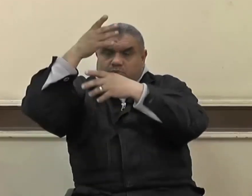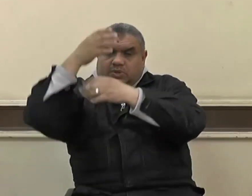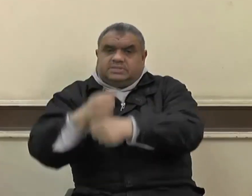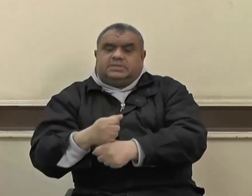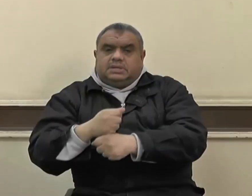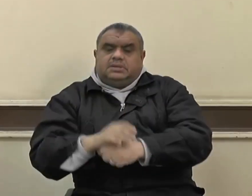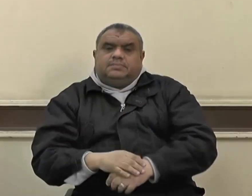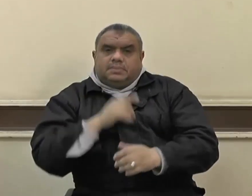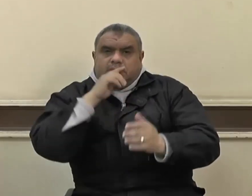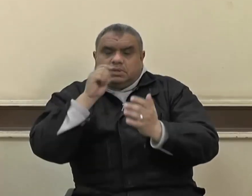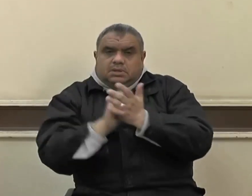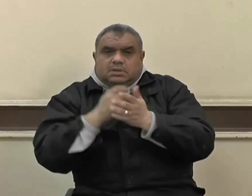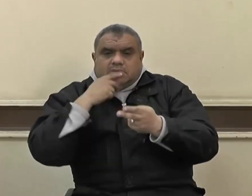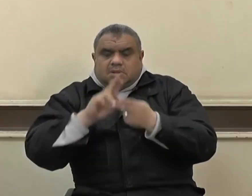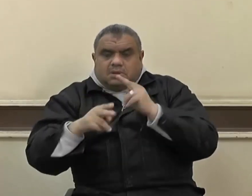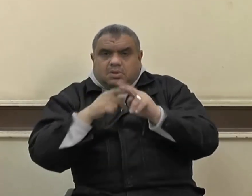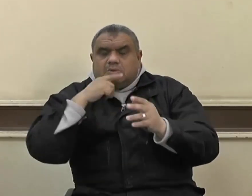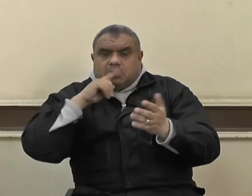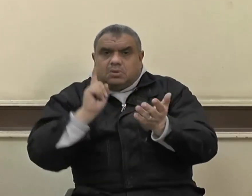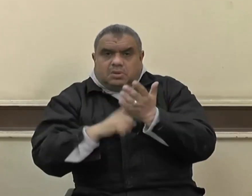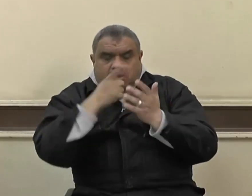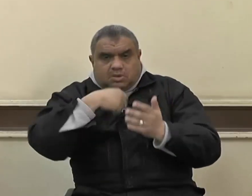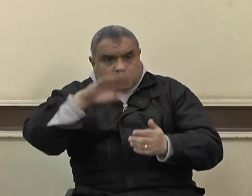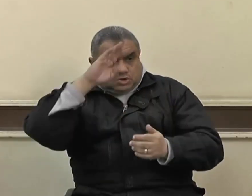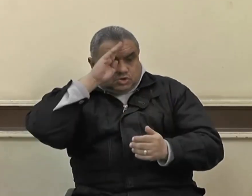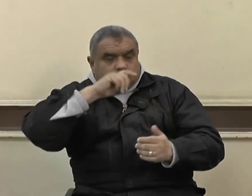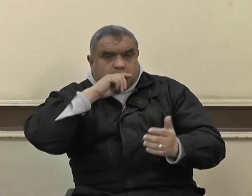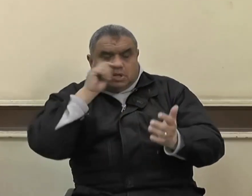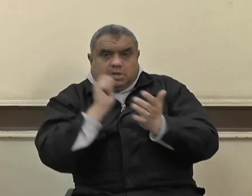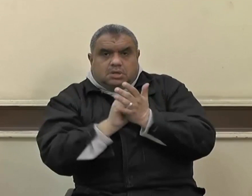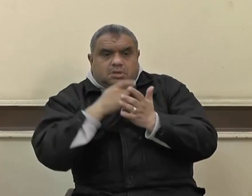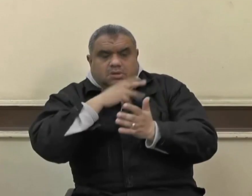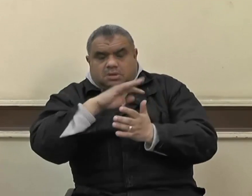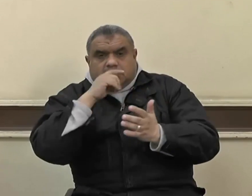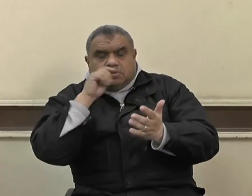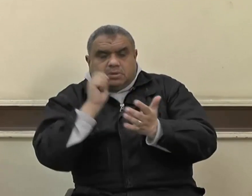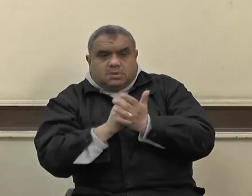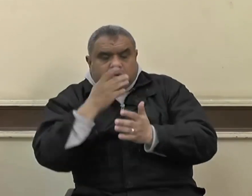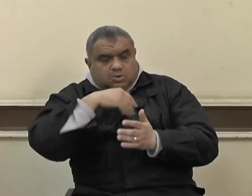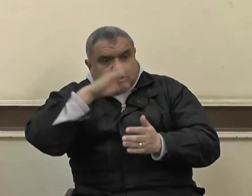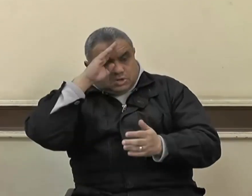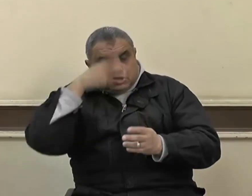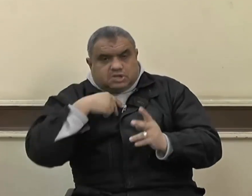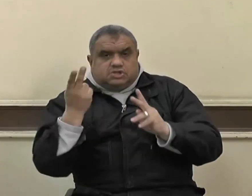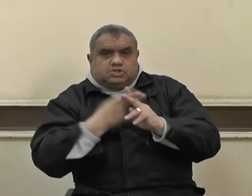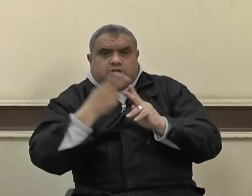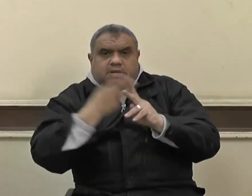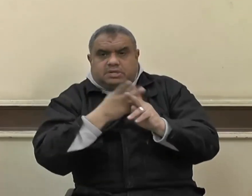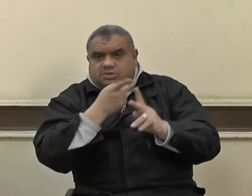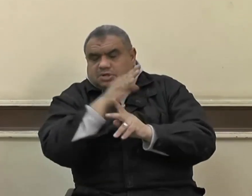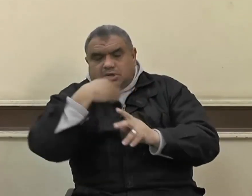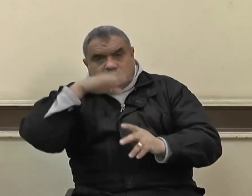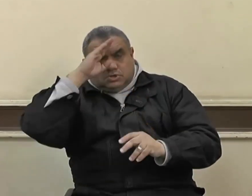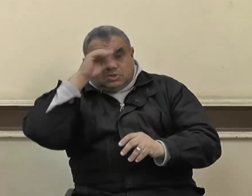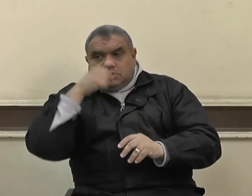الأب أو العائل ويكون ذلك بتعهدهم وقضاء بعض الأوقات معهم